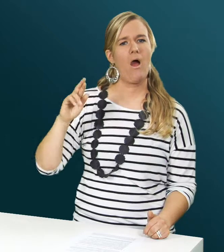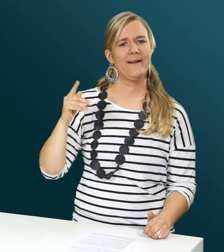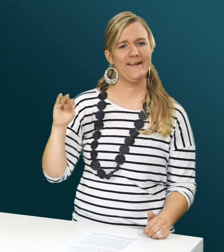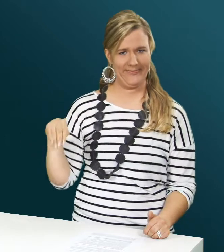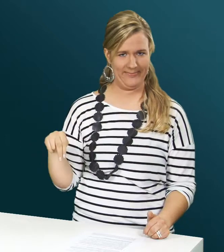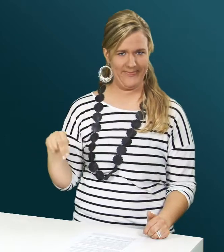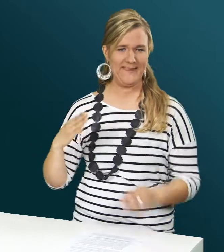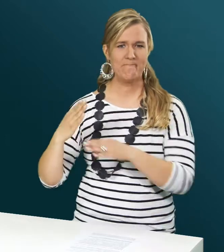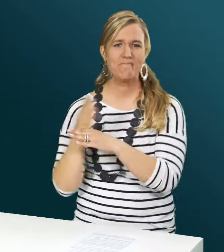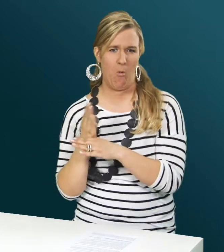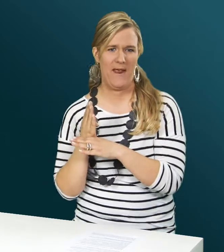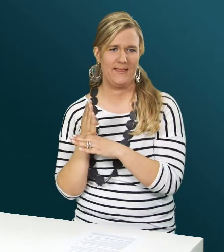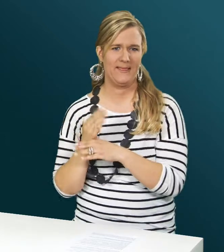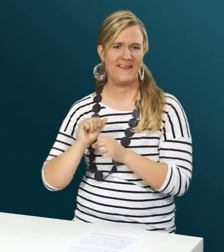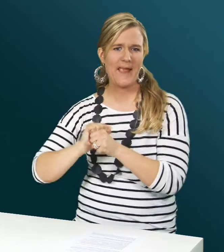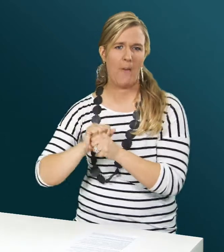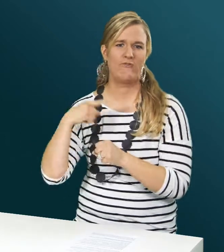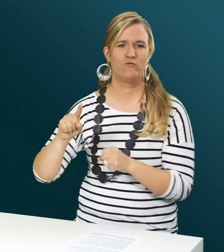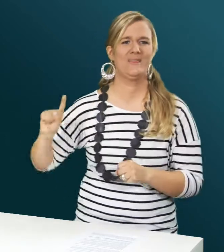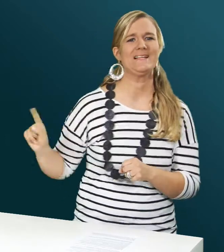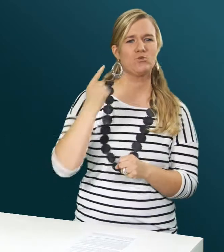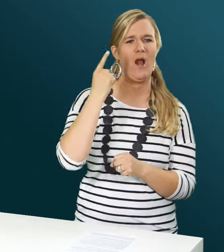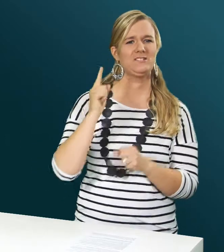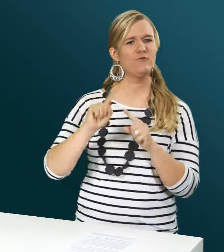Ausscheidungswettkämpfen für die nächste Sommer-Olympiade teil.